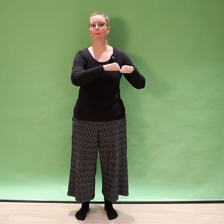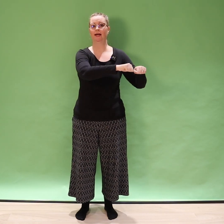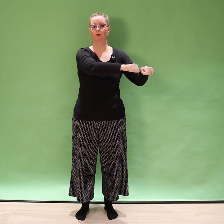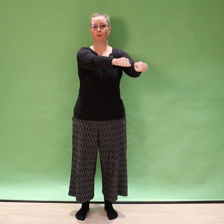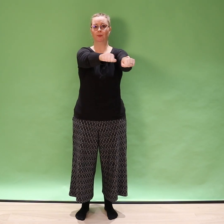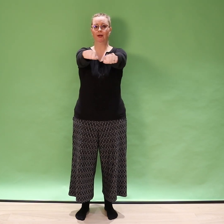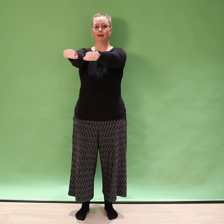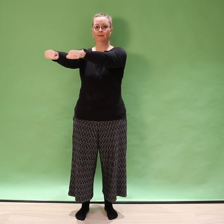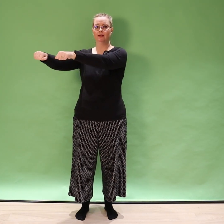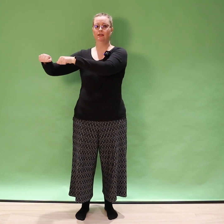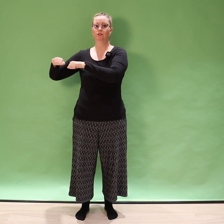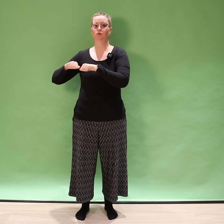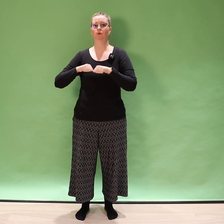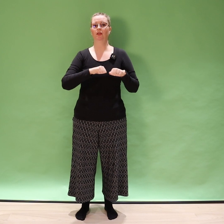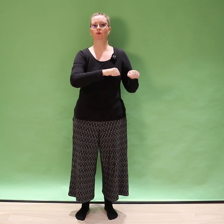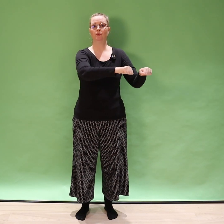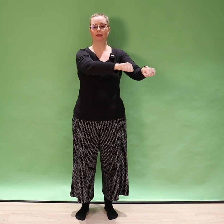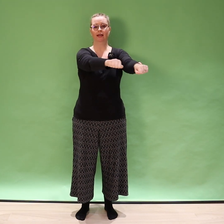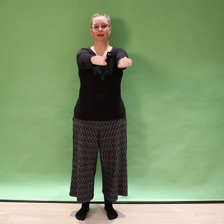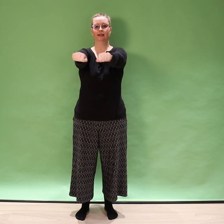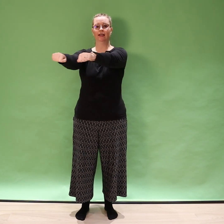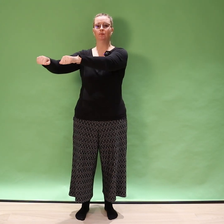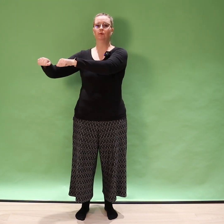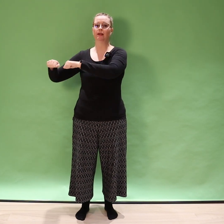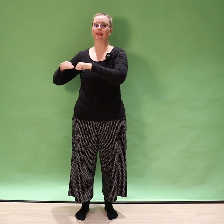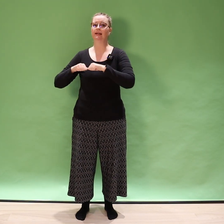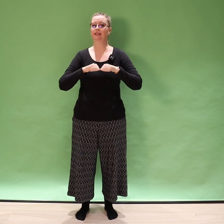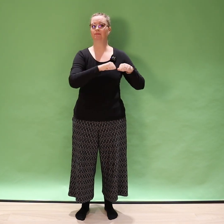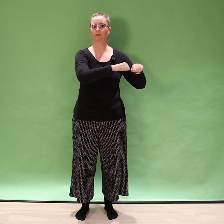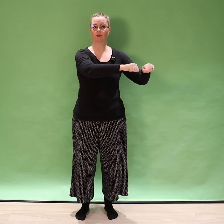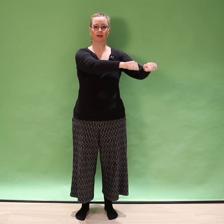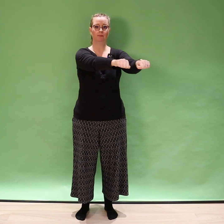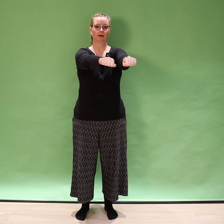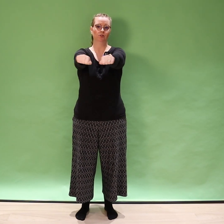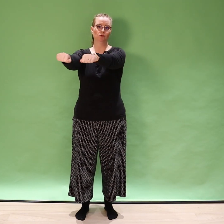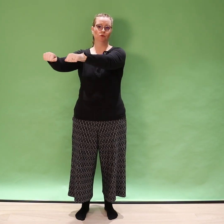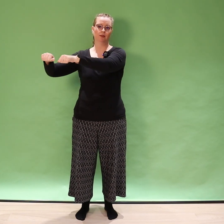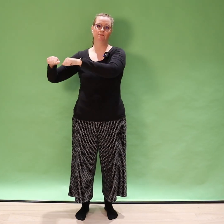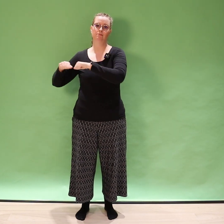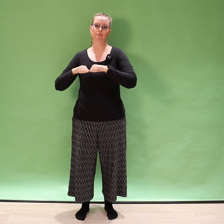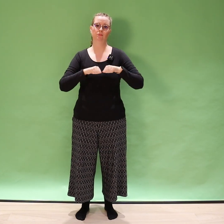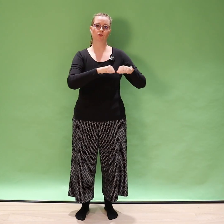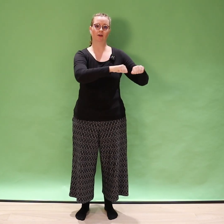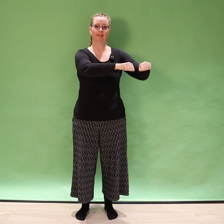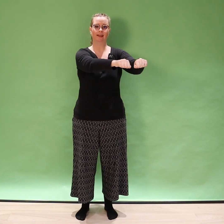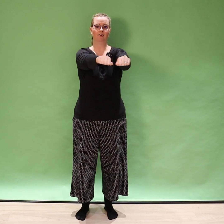päin ympyrää. Suurta ympyrää ihan niin kuin pyörittäisit jotain suurta puurokattilan